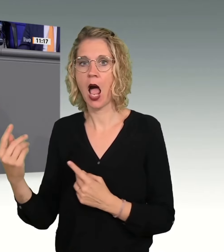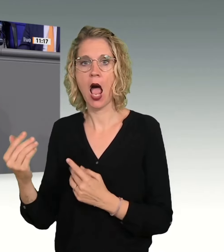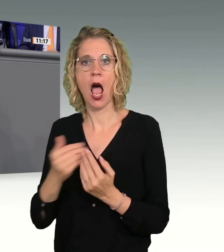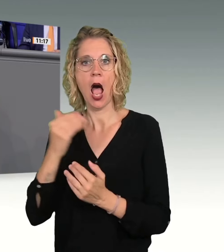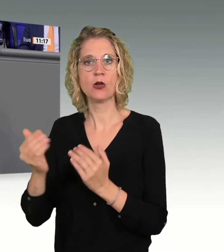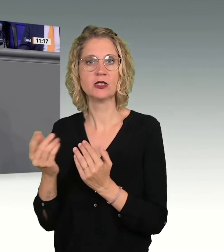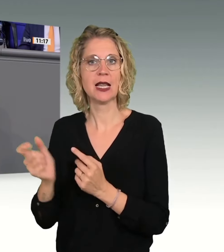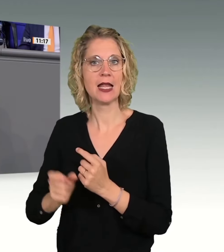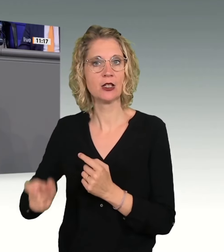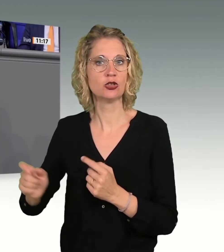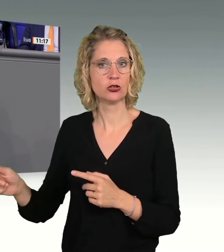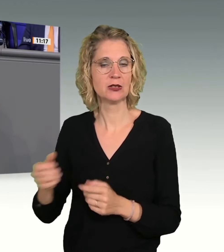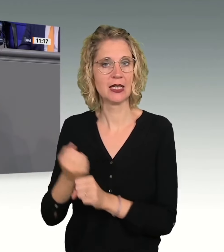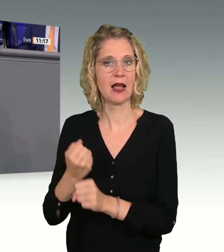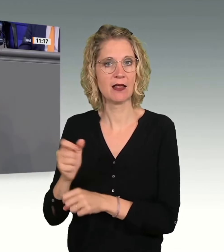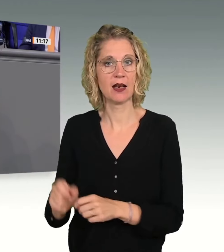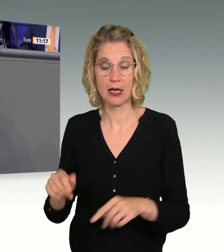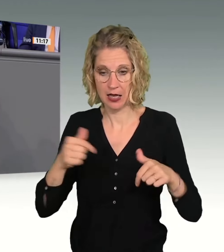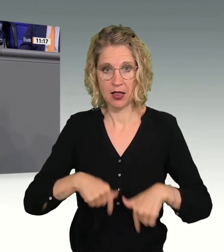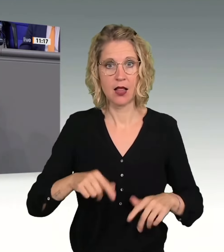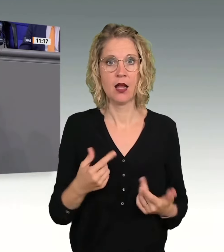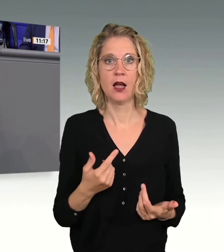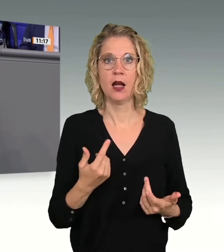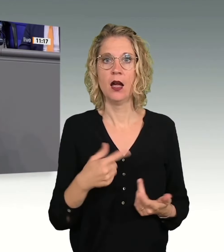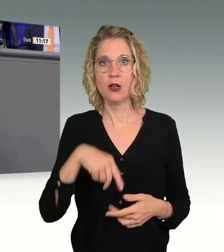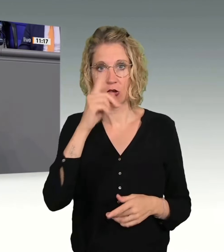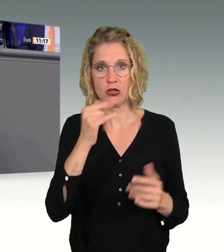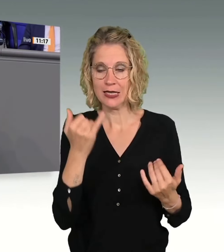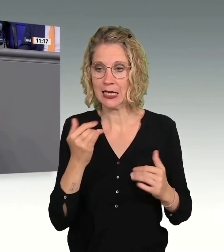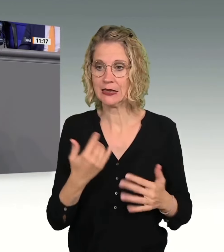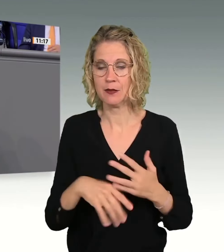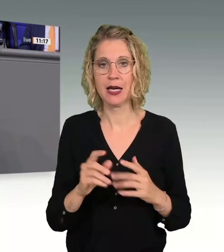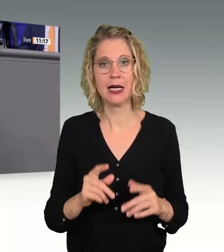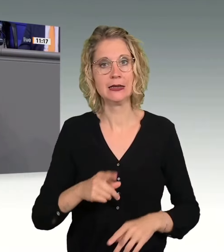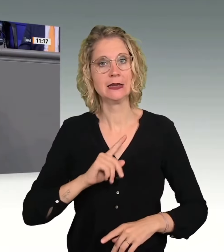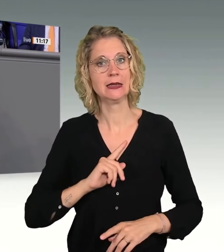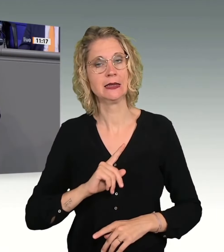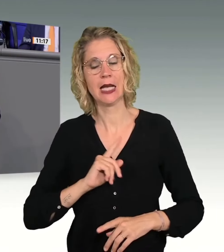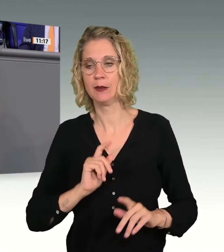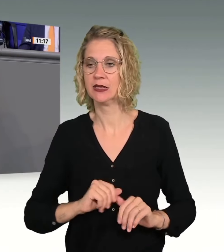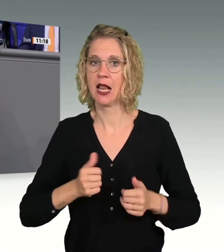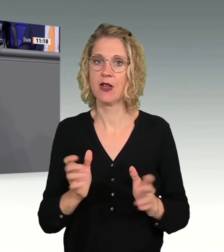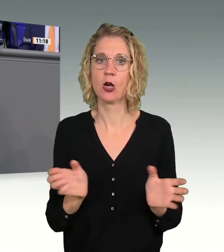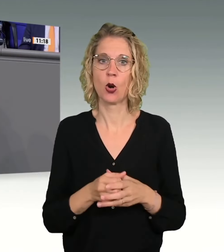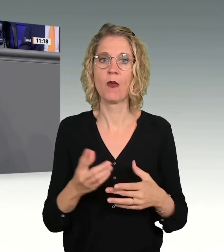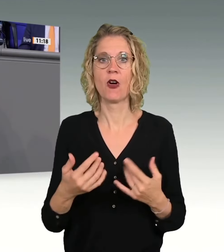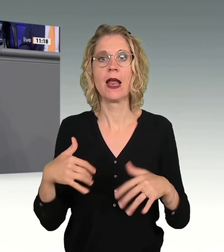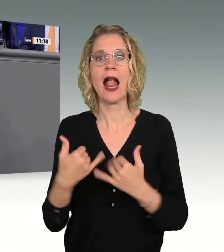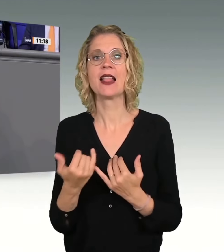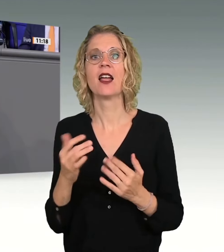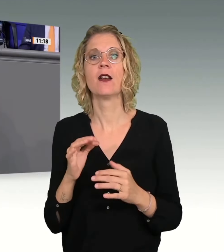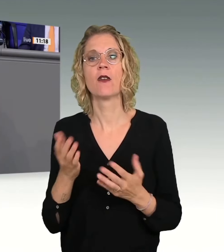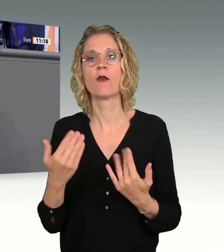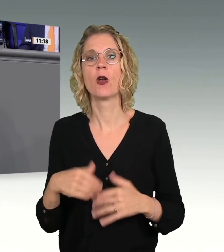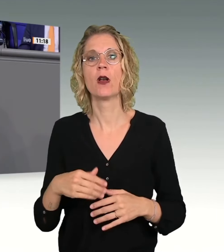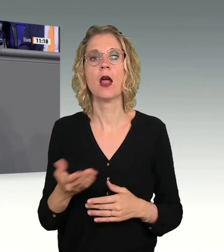mehrere Selbsthilfegruppen von Eltern ermordeter Kinder in Deutschland. Unglaublich, oder? Gruppenvergewaltigung wurde schon